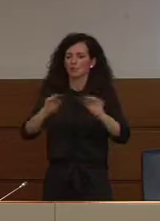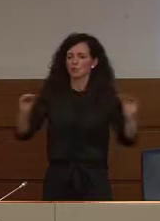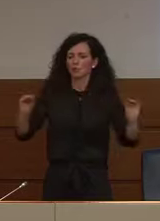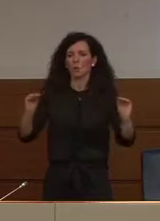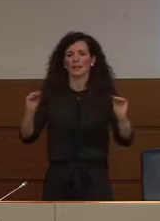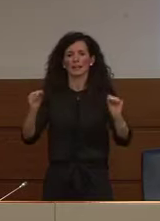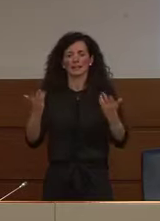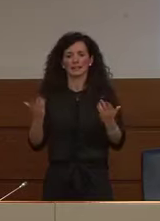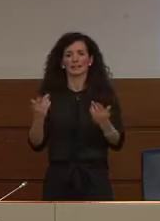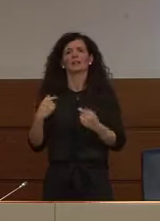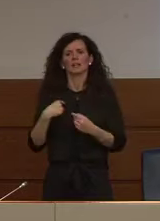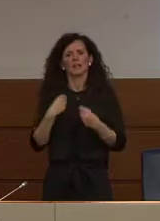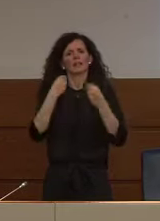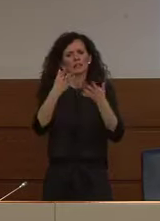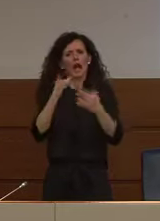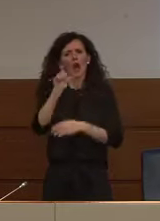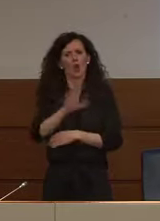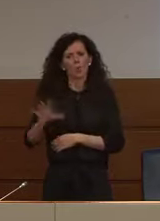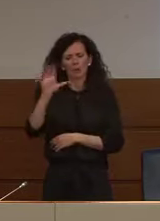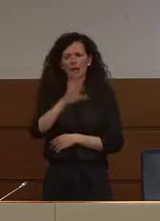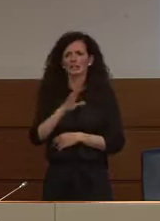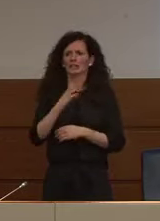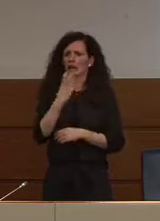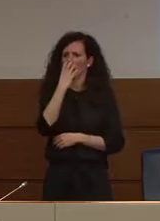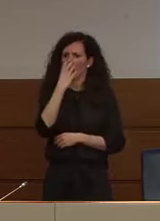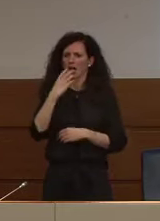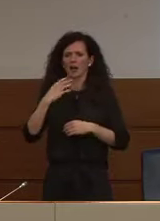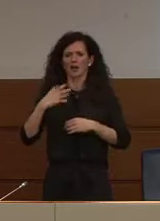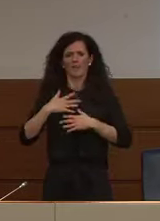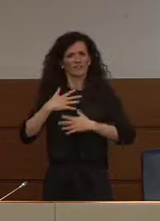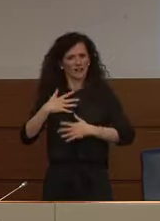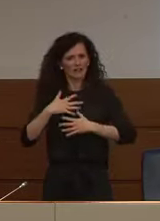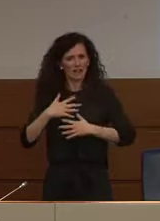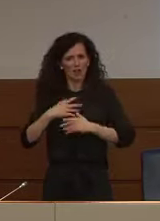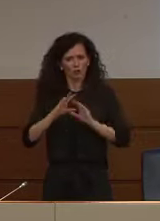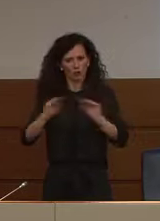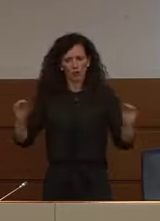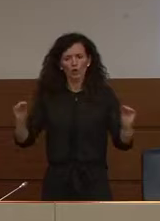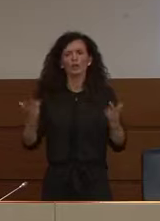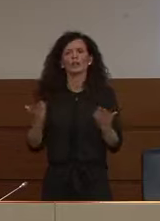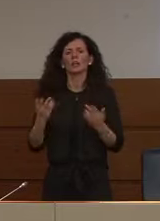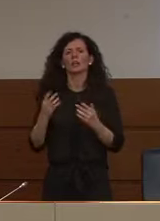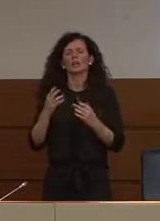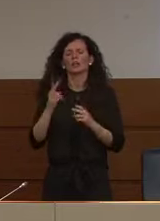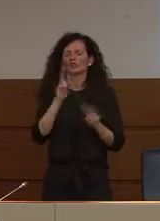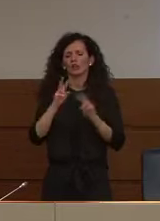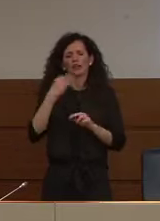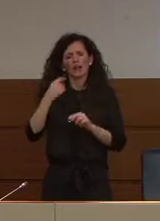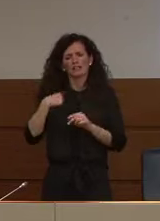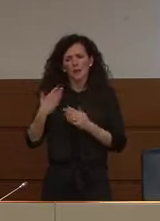Lombardia i ventilatori stiamo facendo un programma di potenziamento come sapete